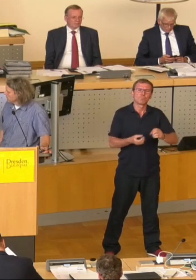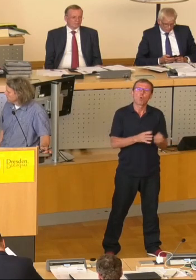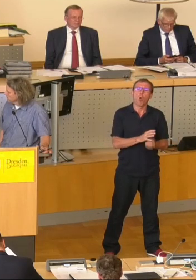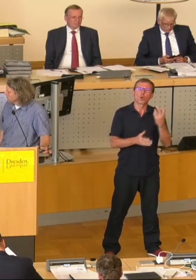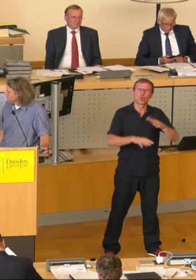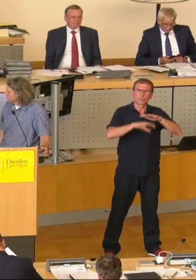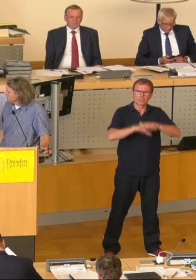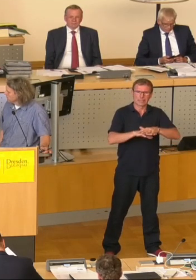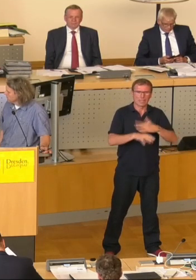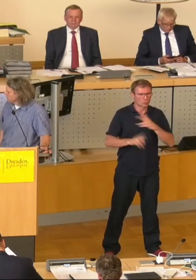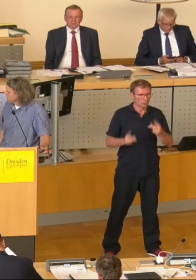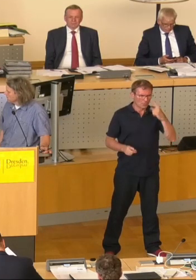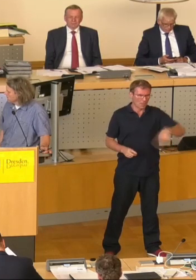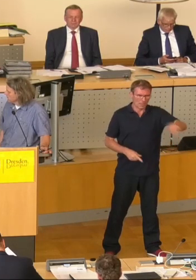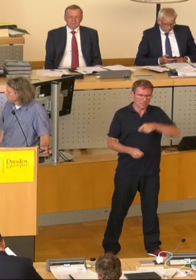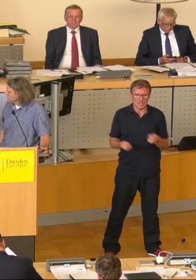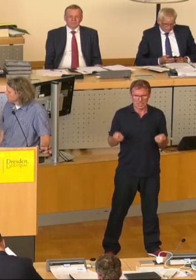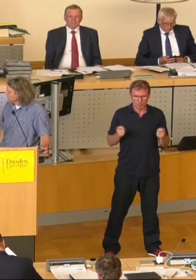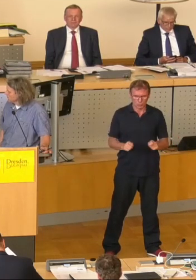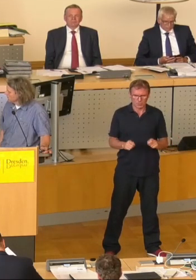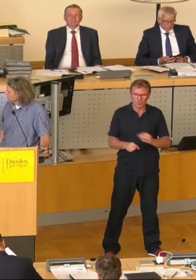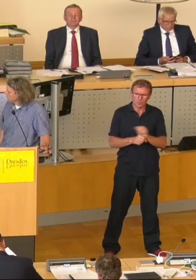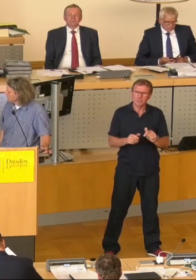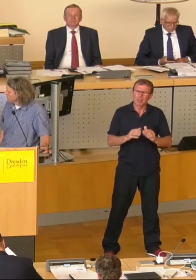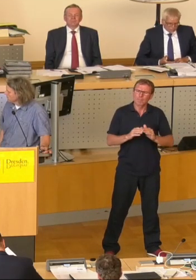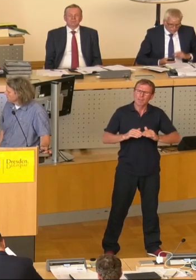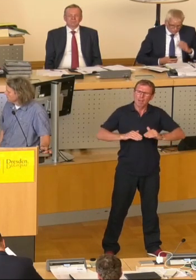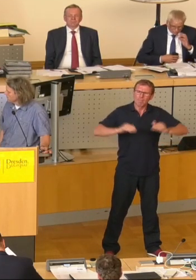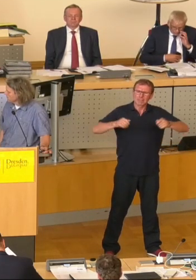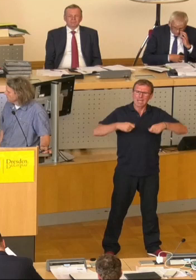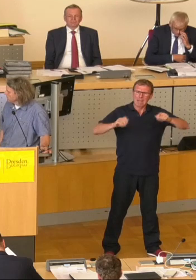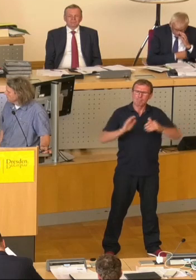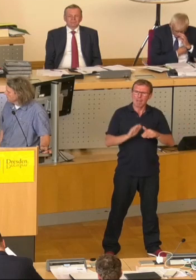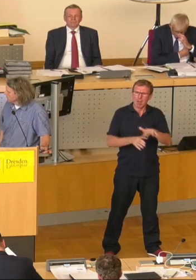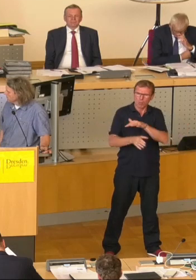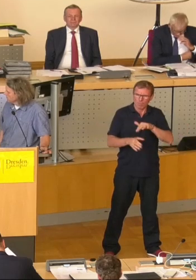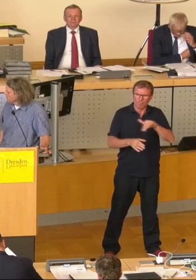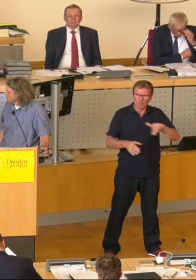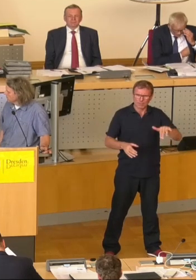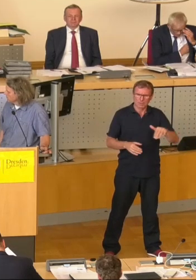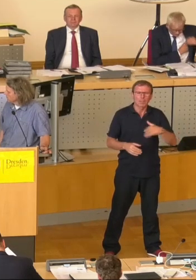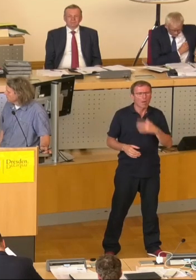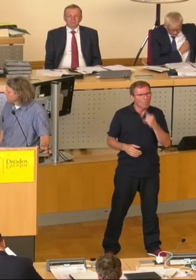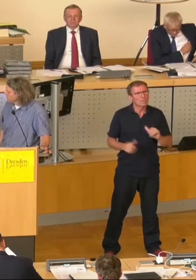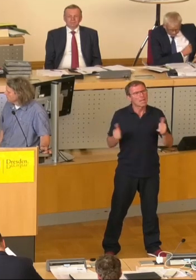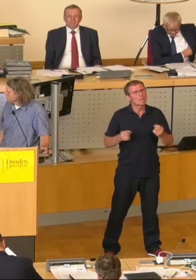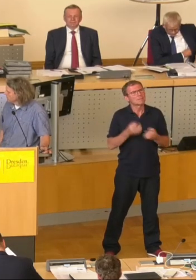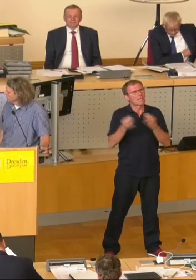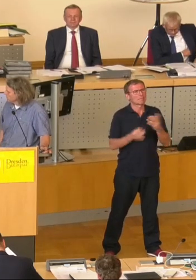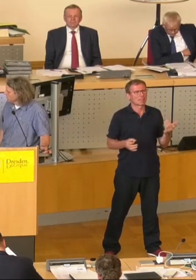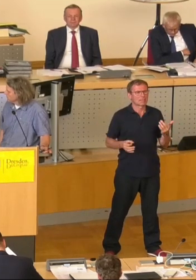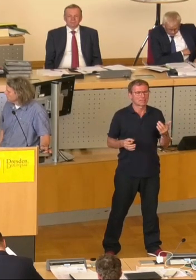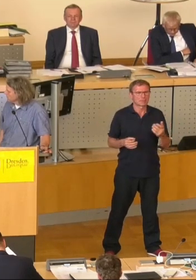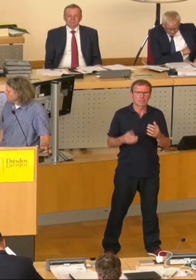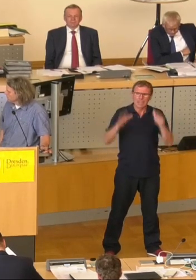das hat der Stadtrat ja beschlossen und wollen trotz der wachsenden Bautätigkeit die Freiflächen zur Erhaltung der Lebensqualität und der Biodiversität